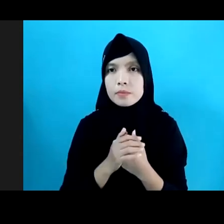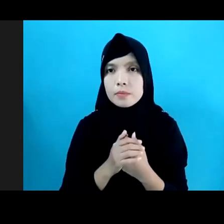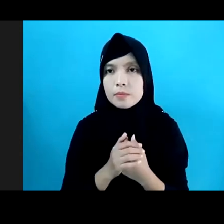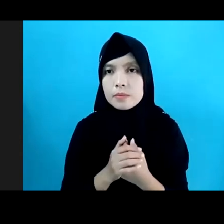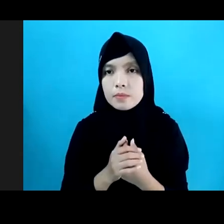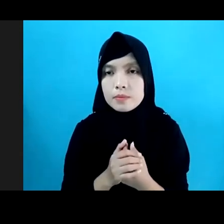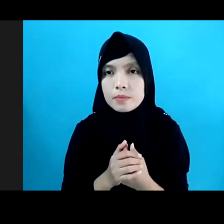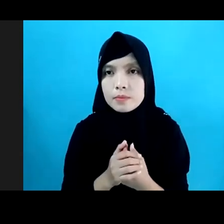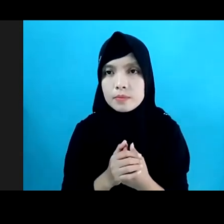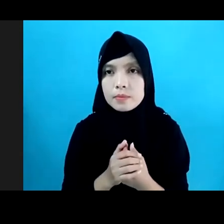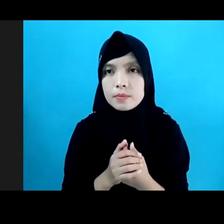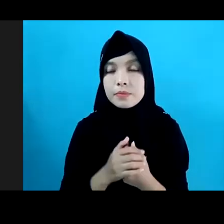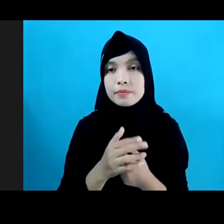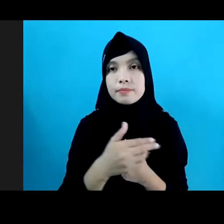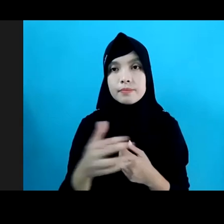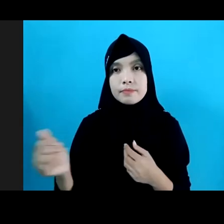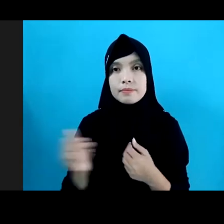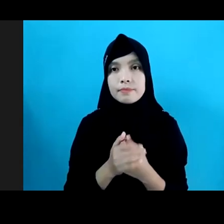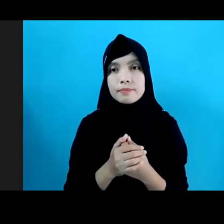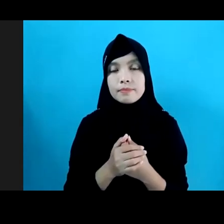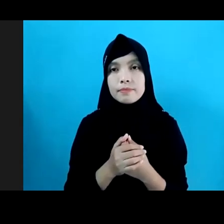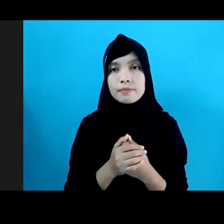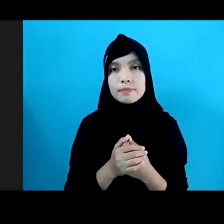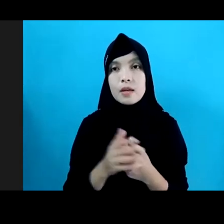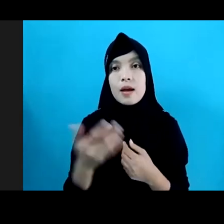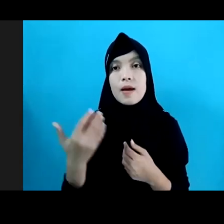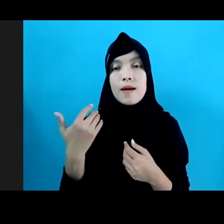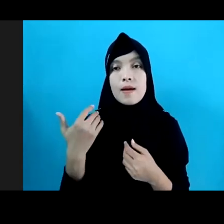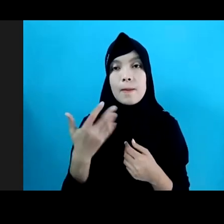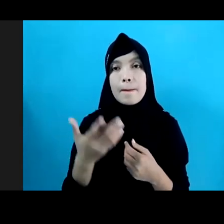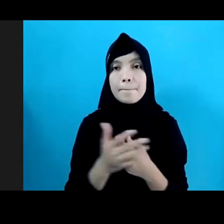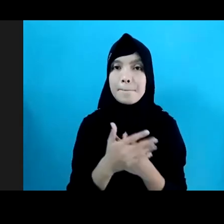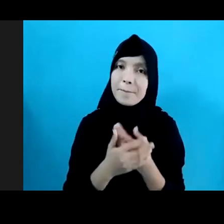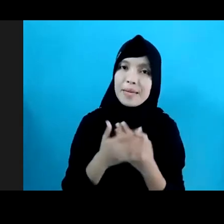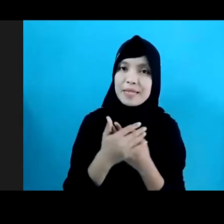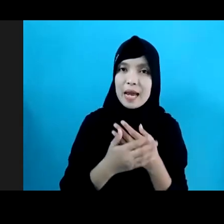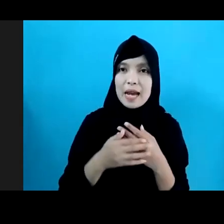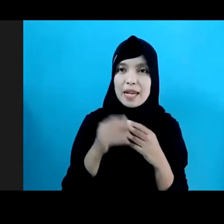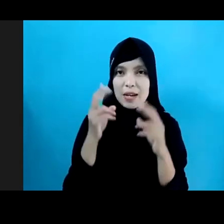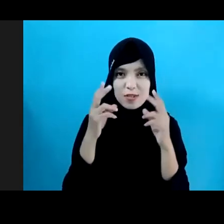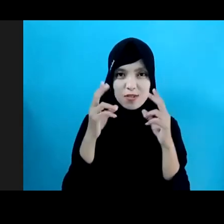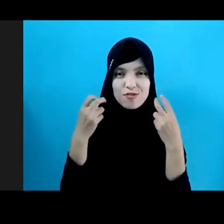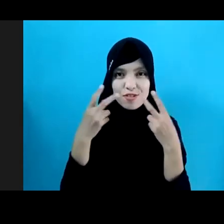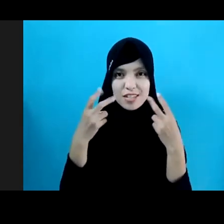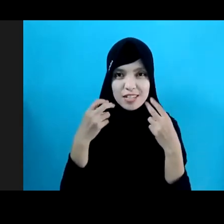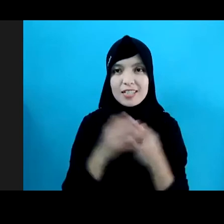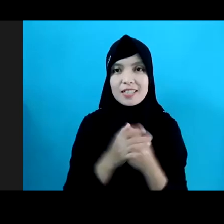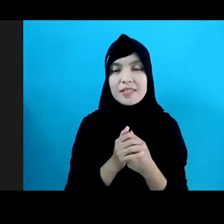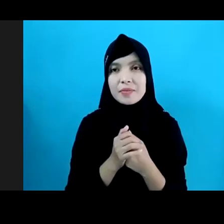Di Indonesia Beliau Ini Juga Adalah Seorang Penyayang Kucing Sama Seperti Saya Bang Sofyan